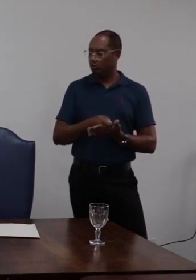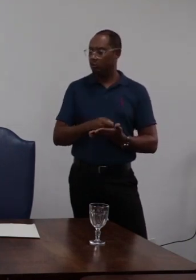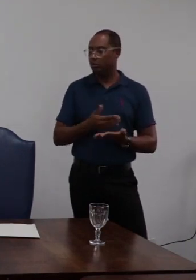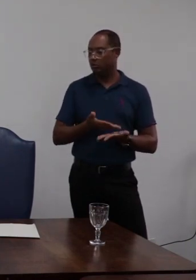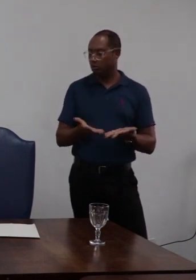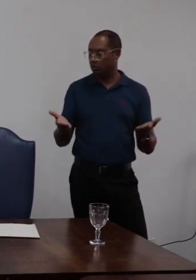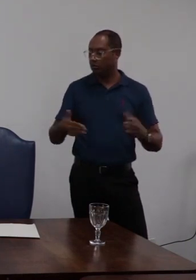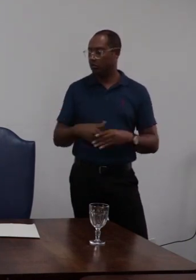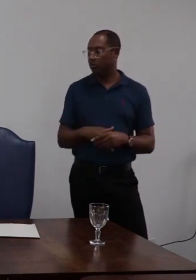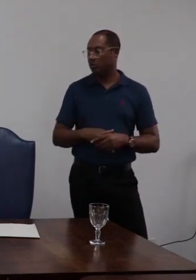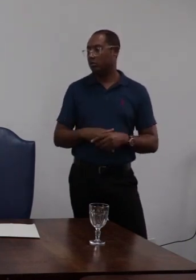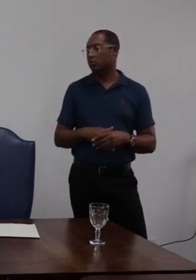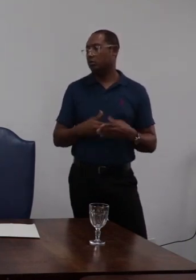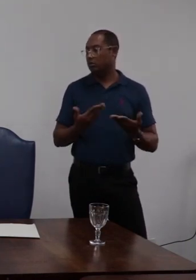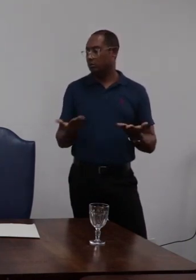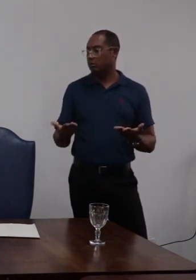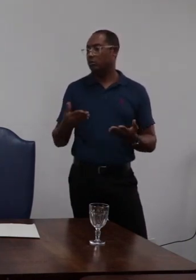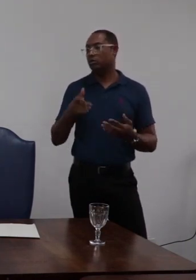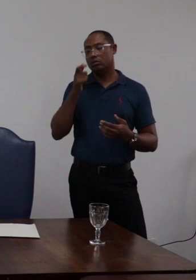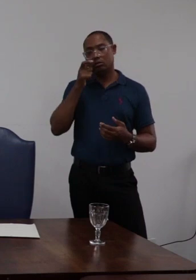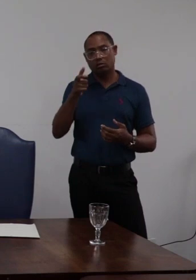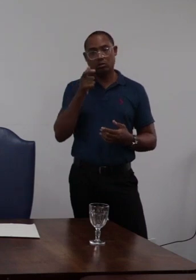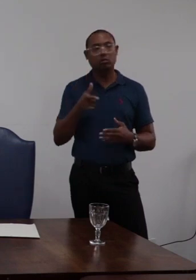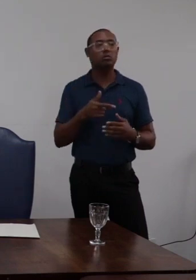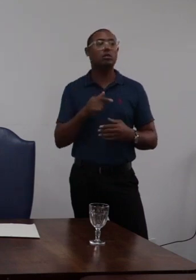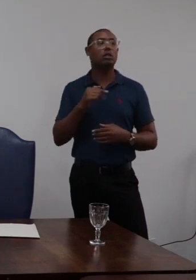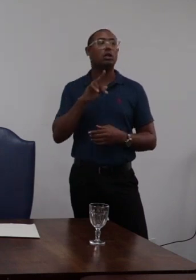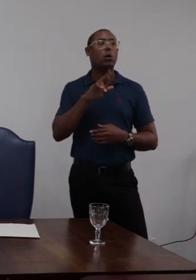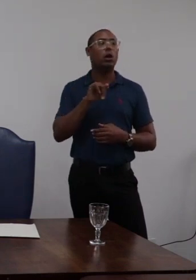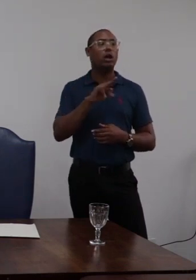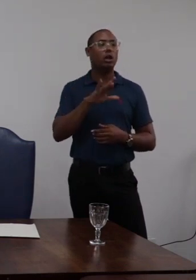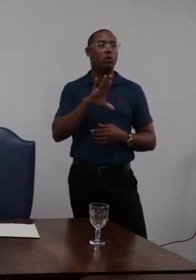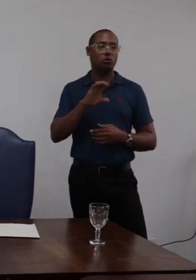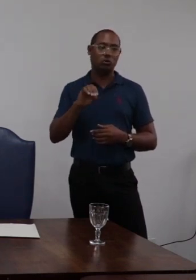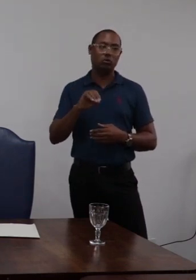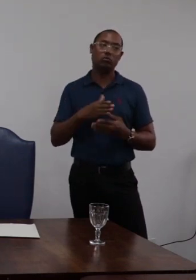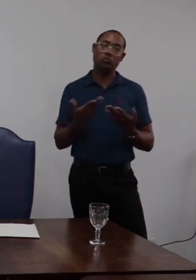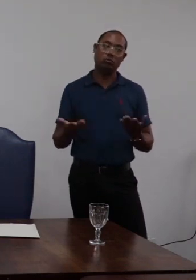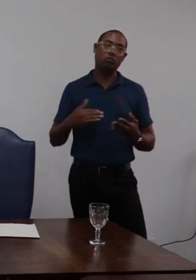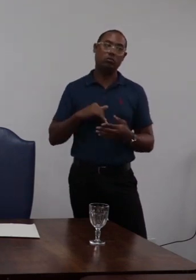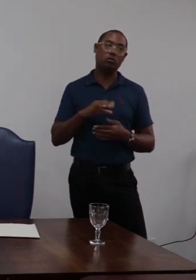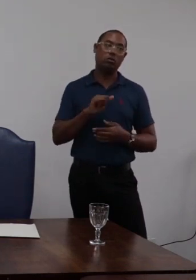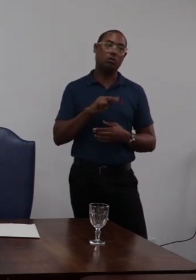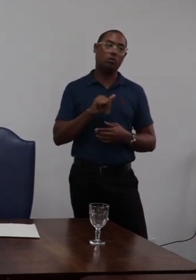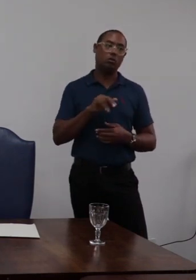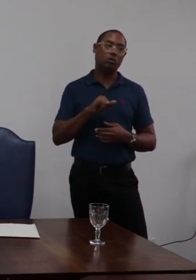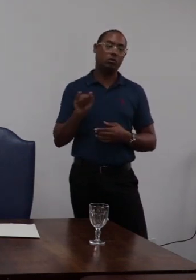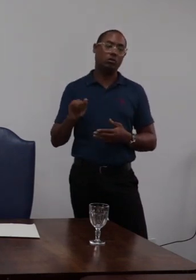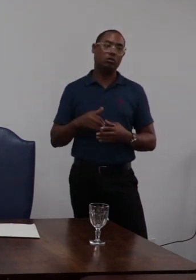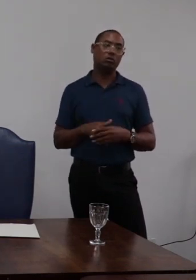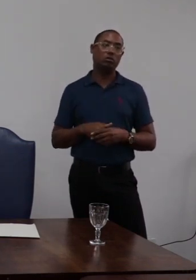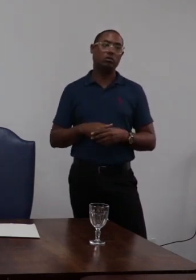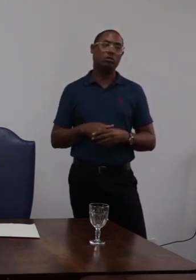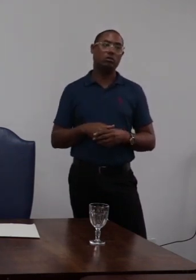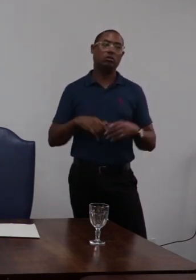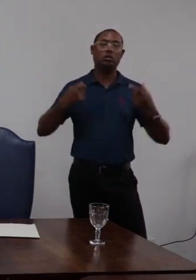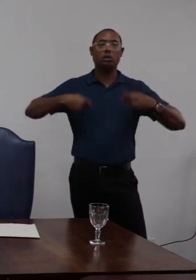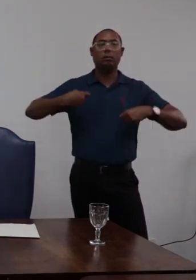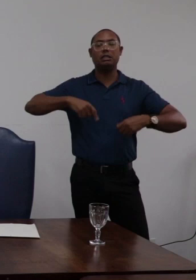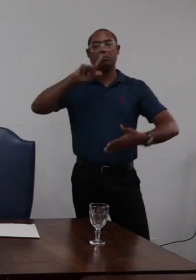dos fatos adquiridos e um interessado apresentou um recurso a esse consumo importante e sobre isso precisamos